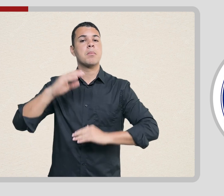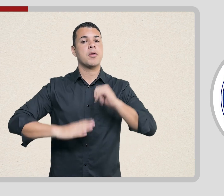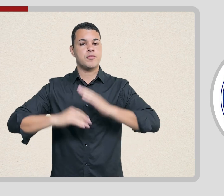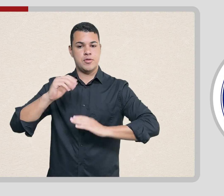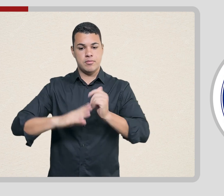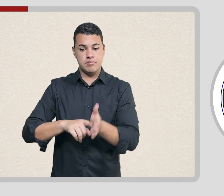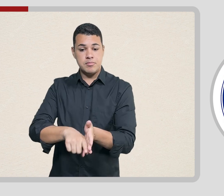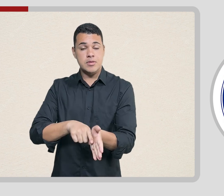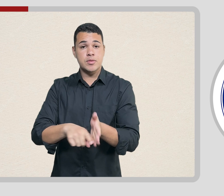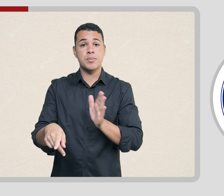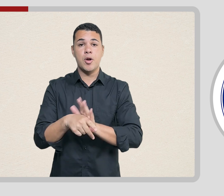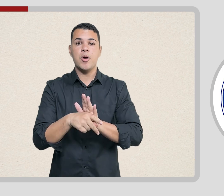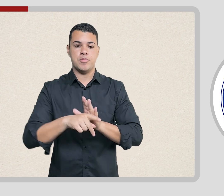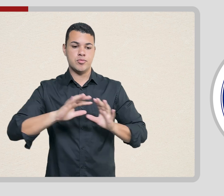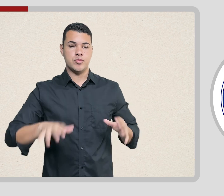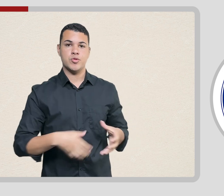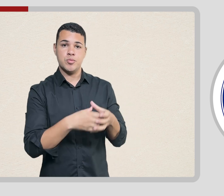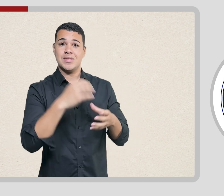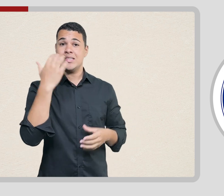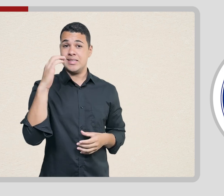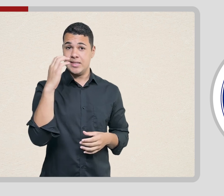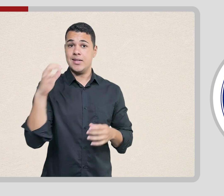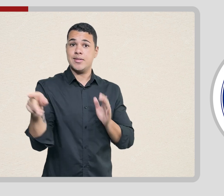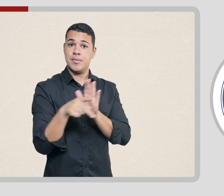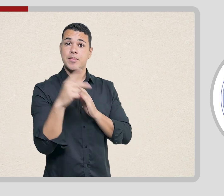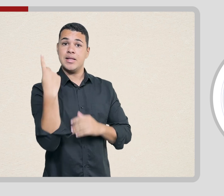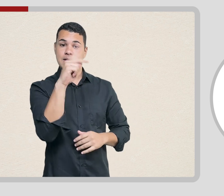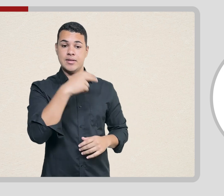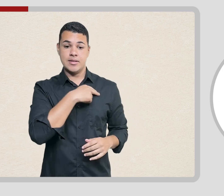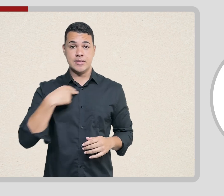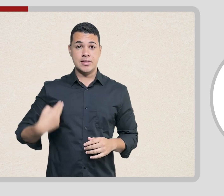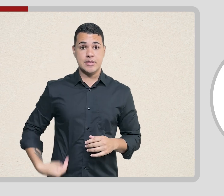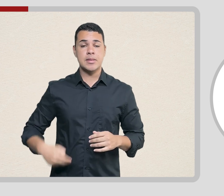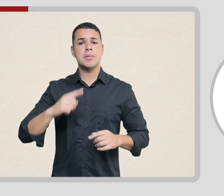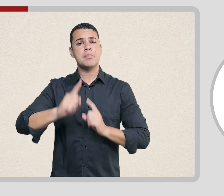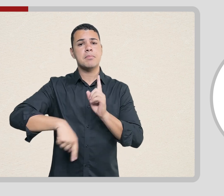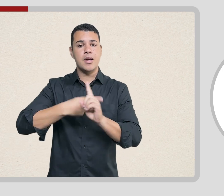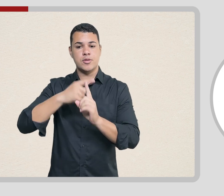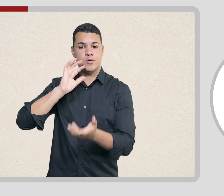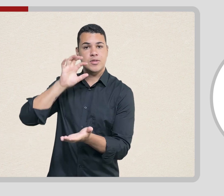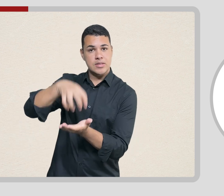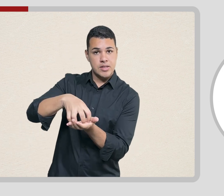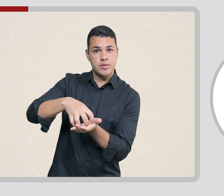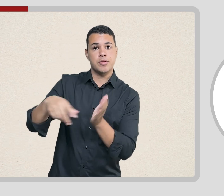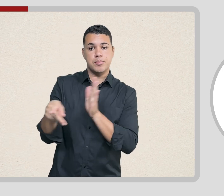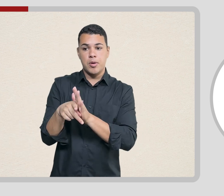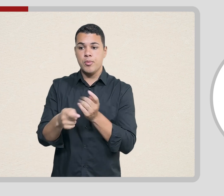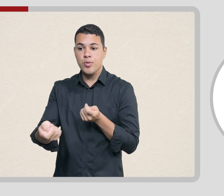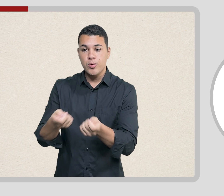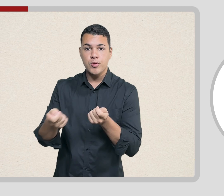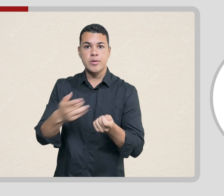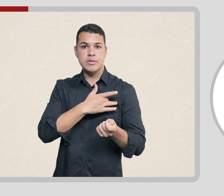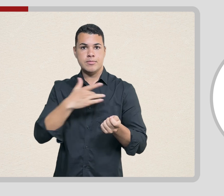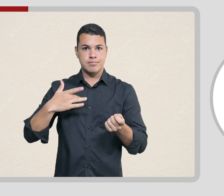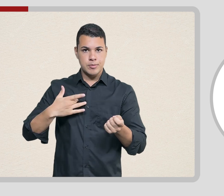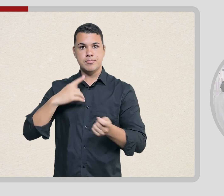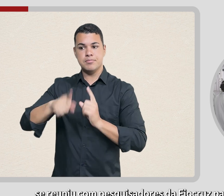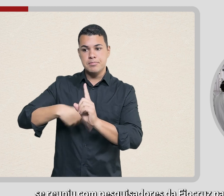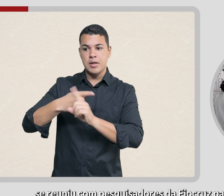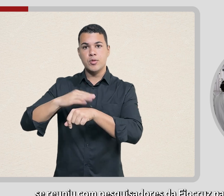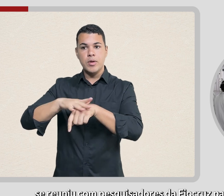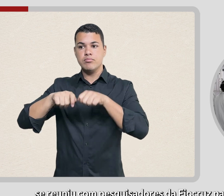pesquisadores da Academia Chinesa de Ciências e do Centro Chinês de Controle e Prevenção de Doenças